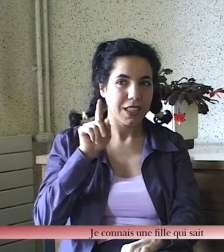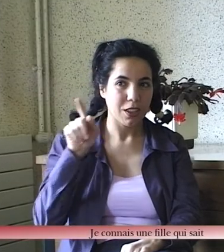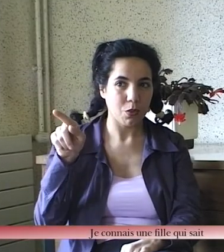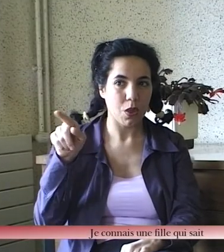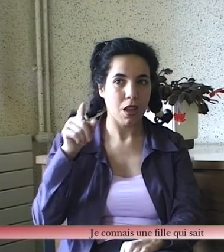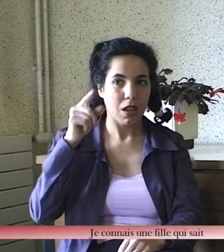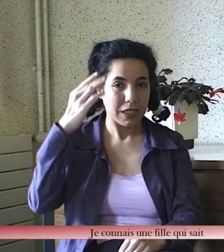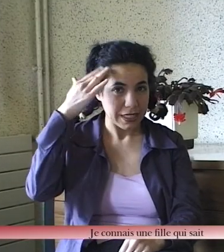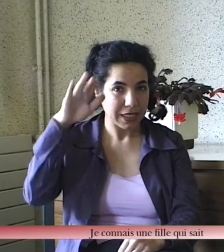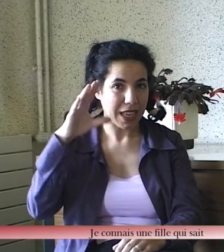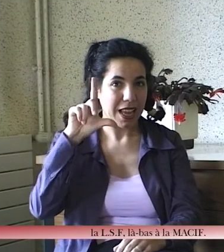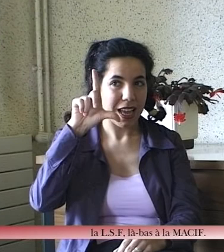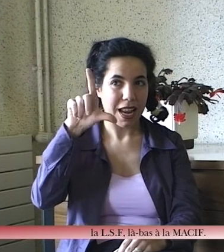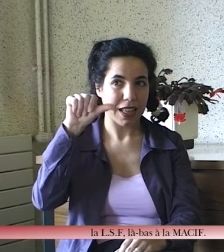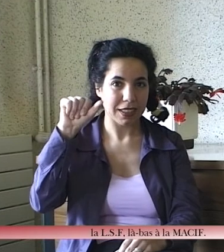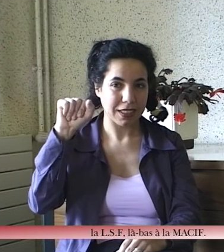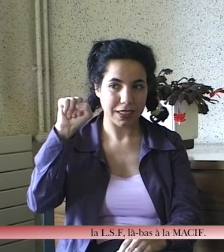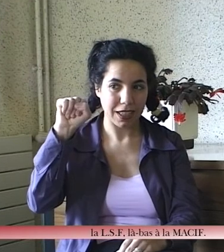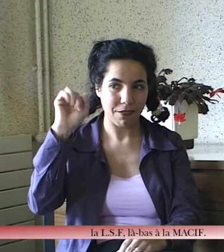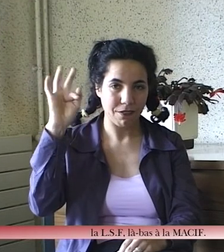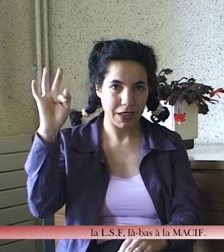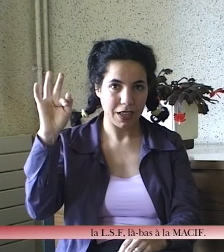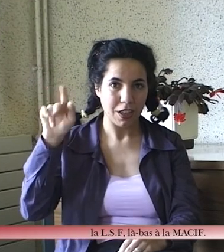Je connais une fille qui sait la LSF, là-bas à la massif.